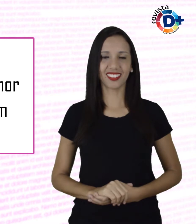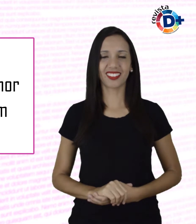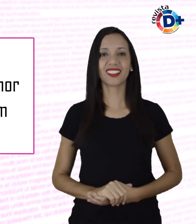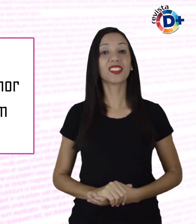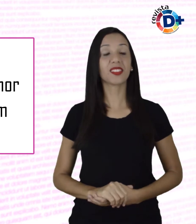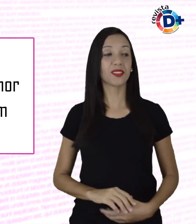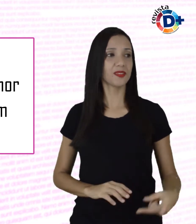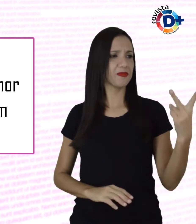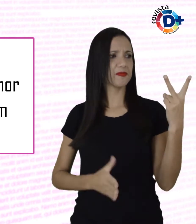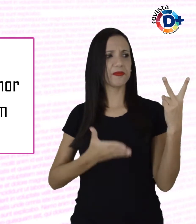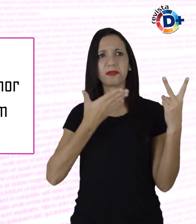É melhor do que 1